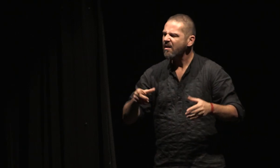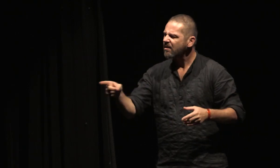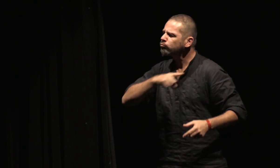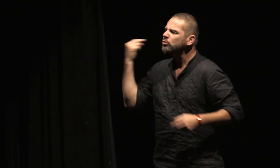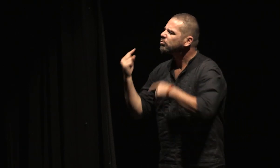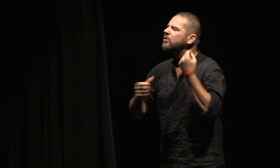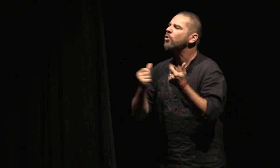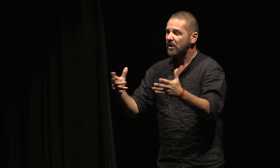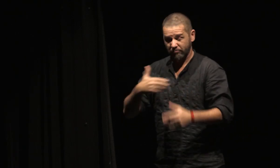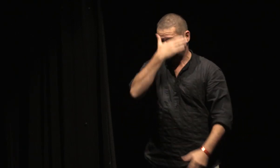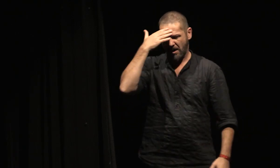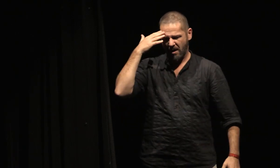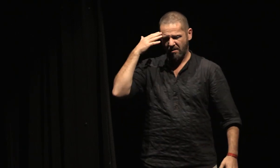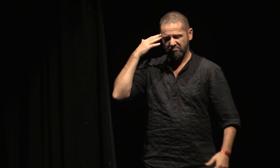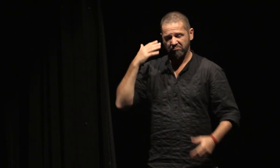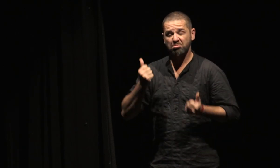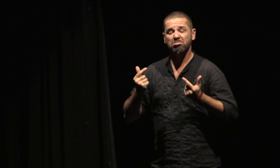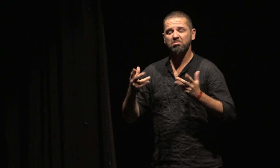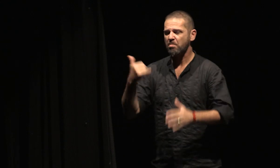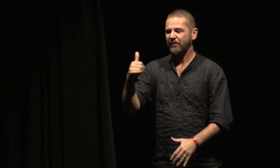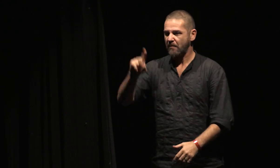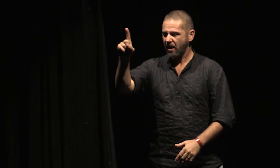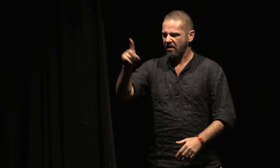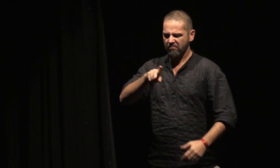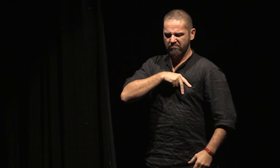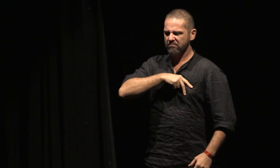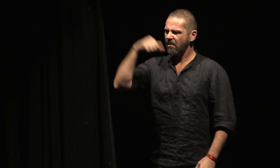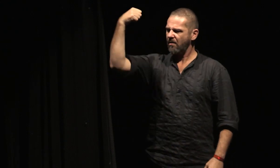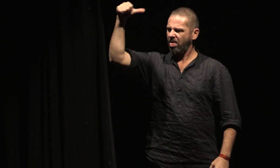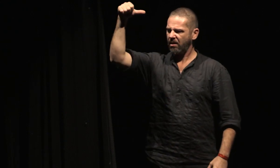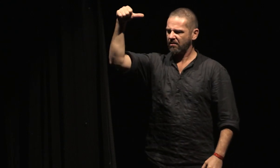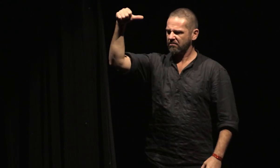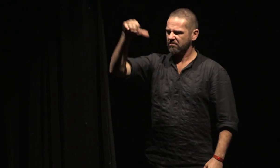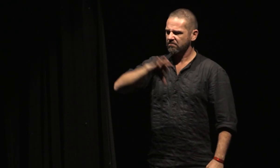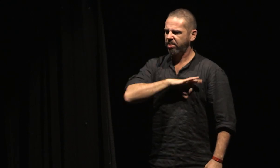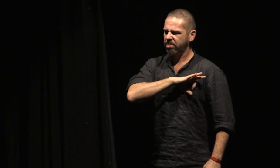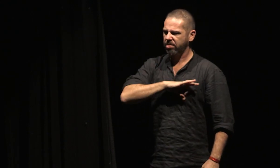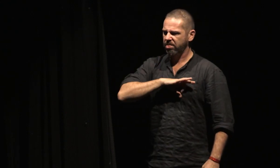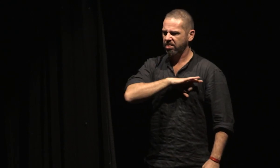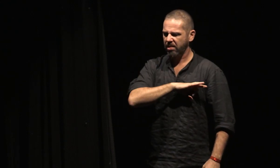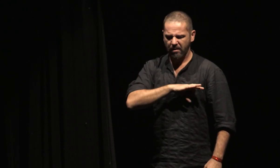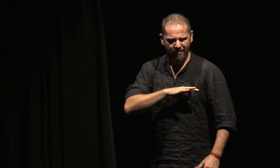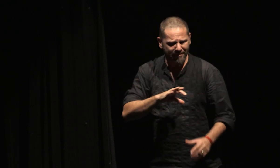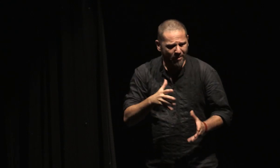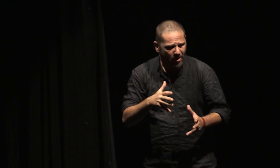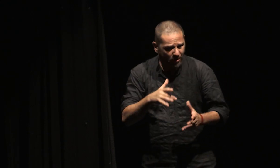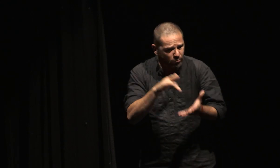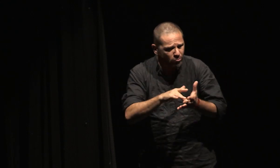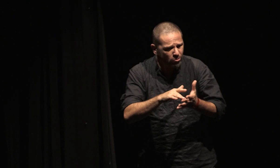Je lui demandai, me faisant violence, s'il en est ainsi, décris-moi un seul cadavre. Il rectifia sa